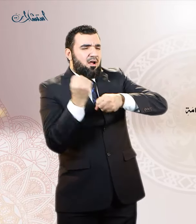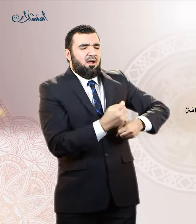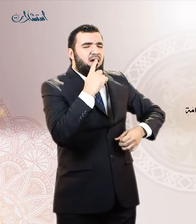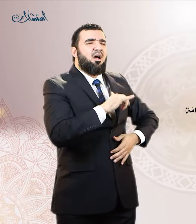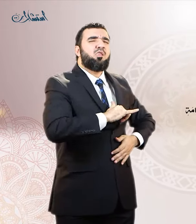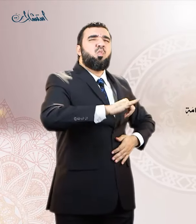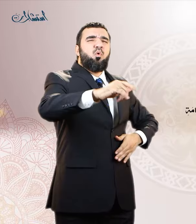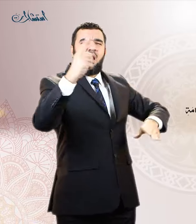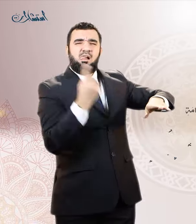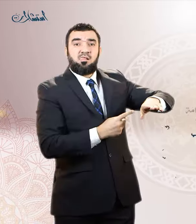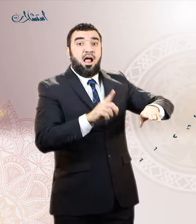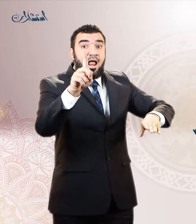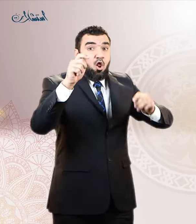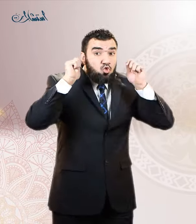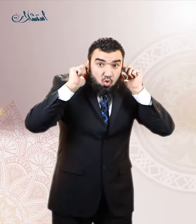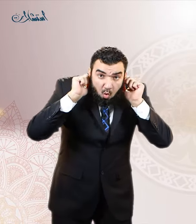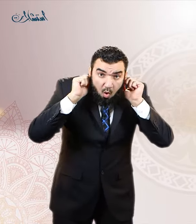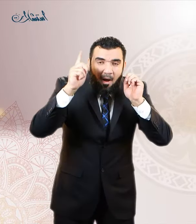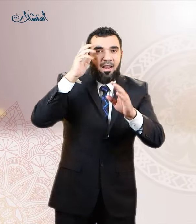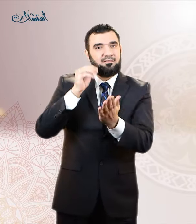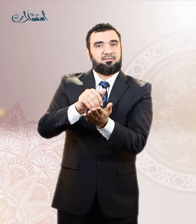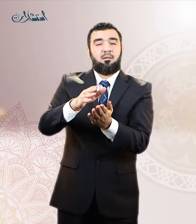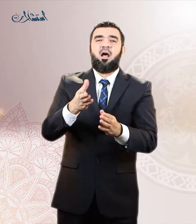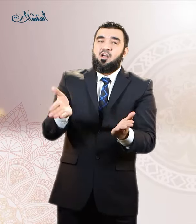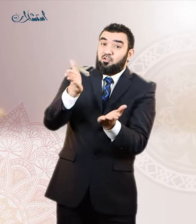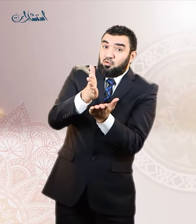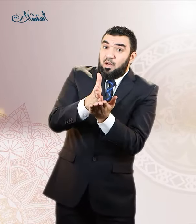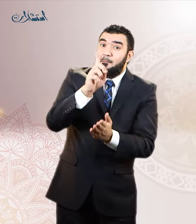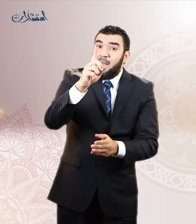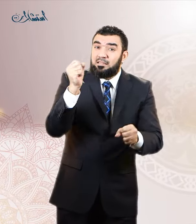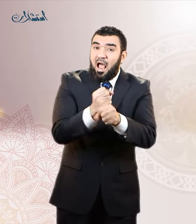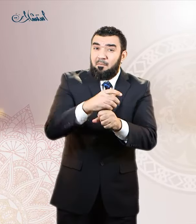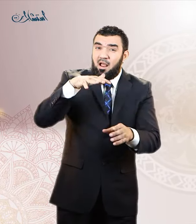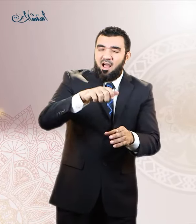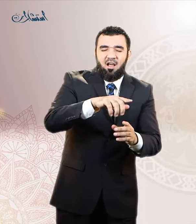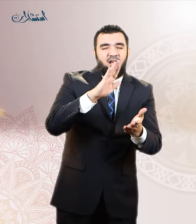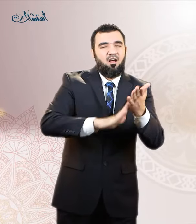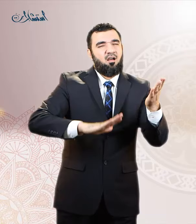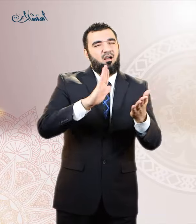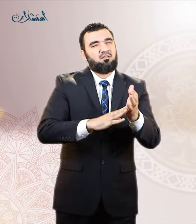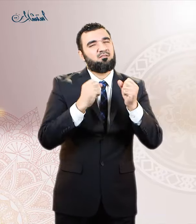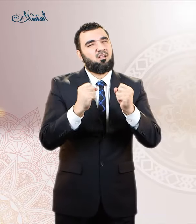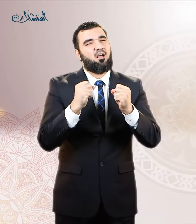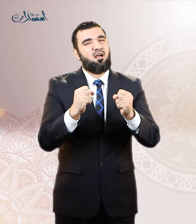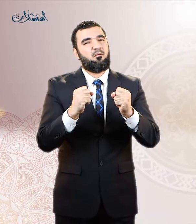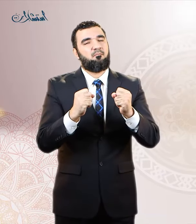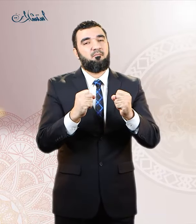من تاب فتفكرك بهذه العقوبات وان الله تعالى لا يخفى عليه شيء من